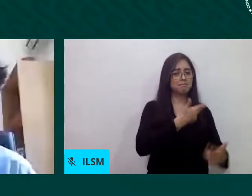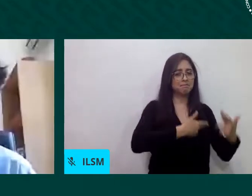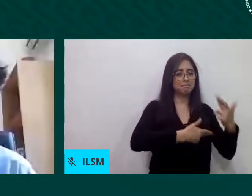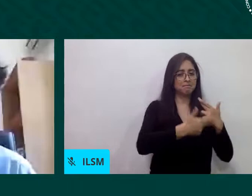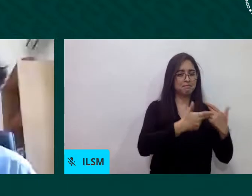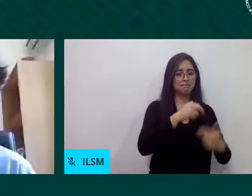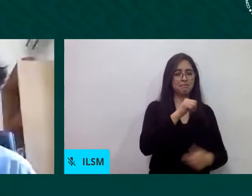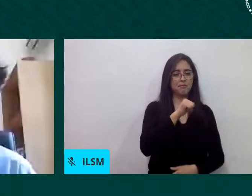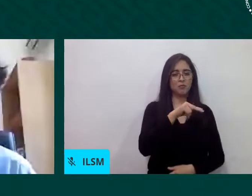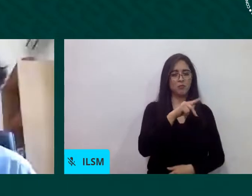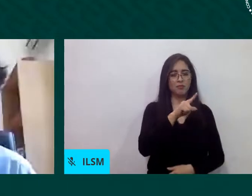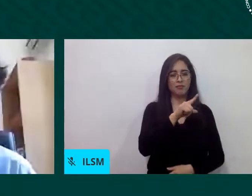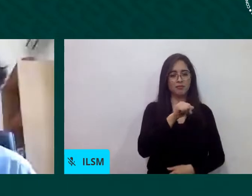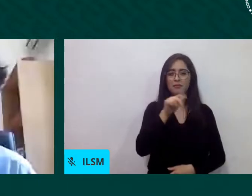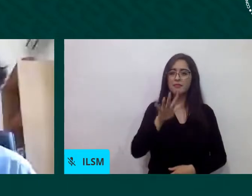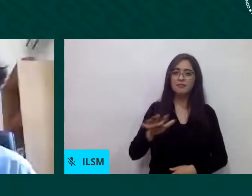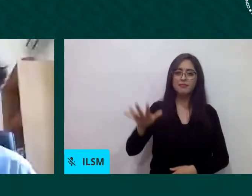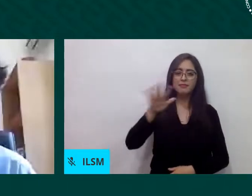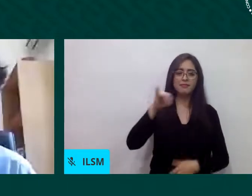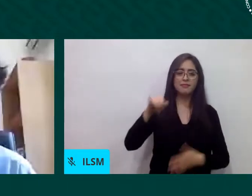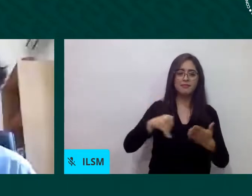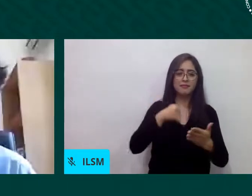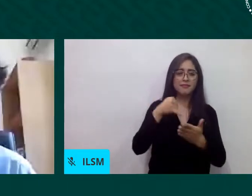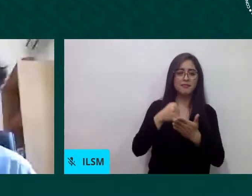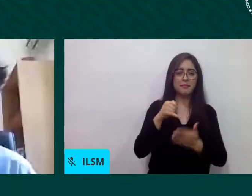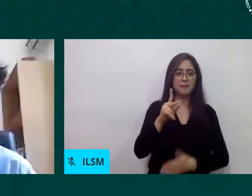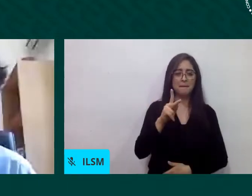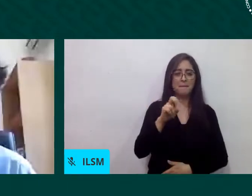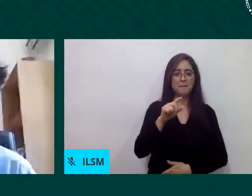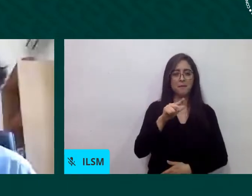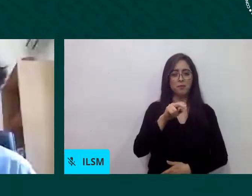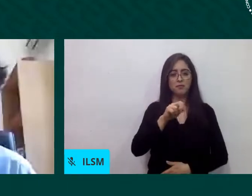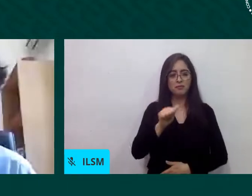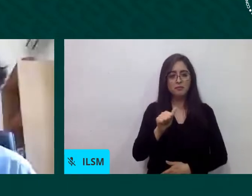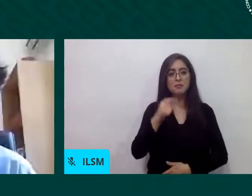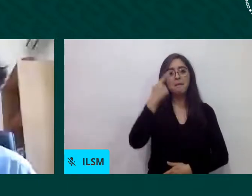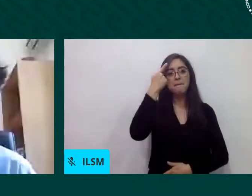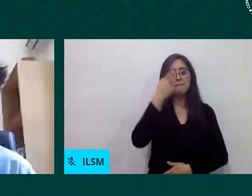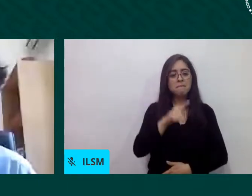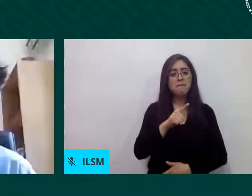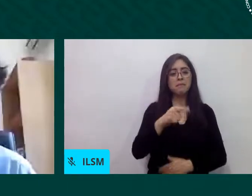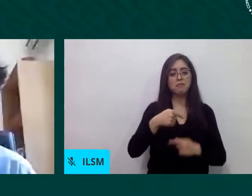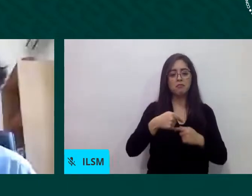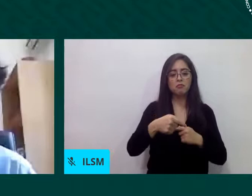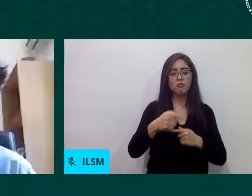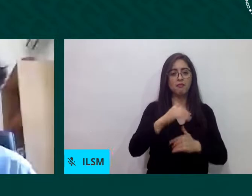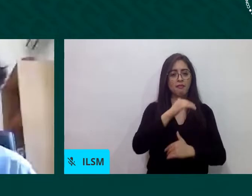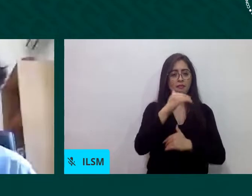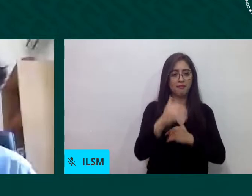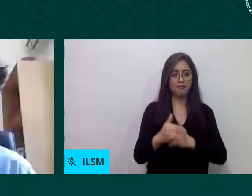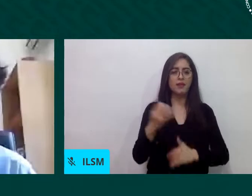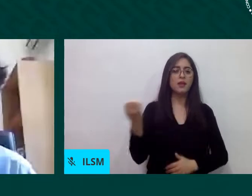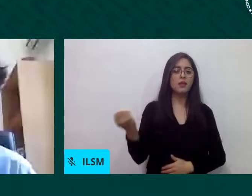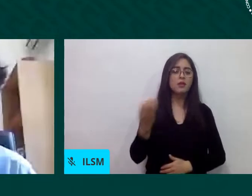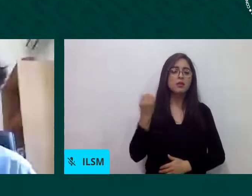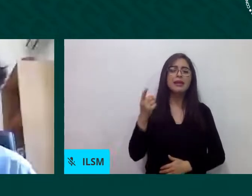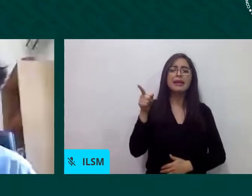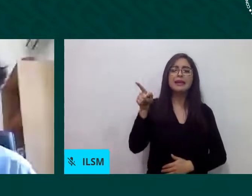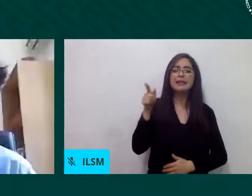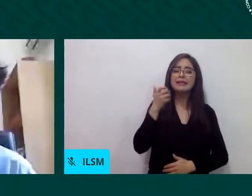cerrando este este conversatorio nos pueda contar un poco más sobre las